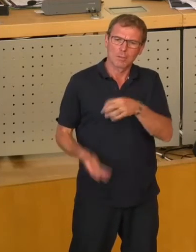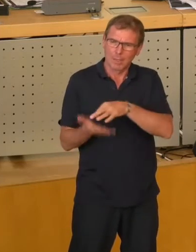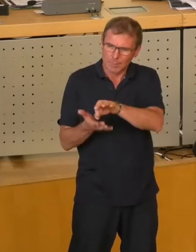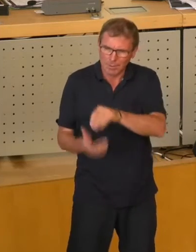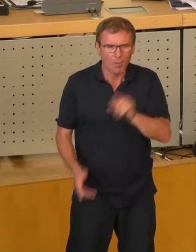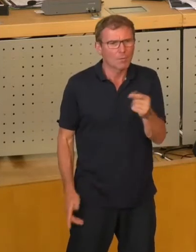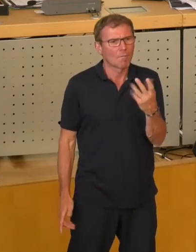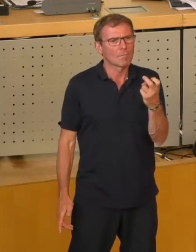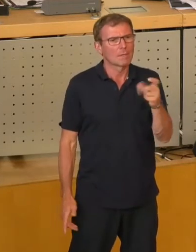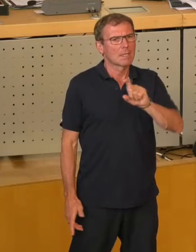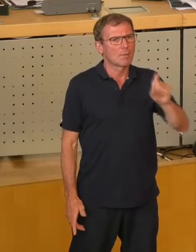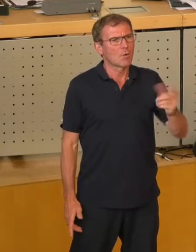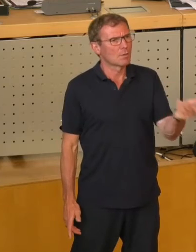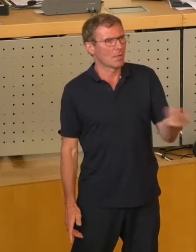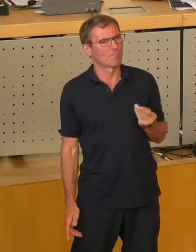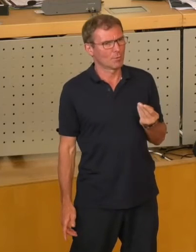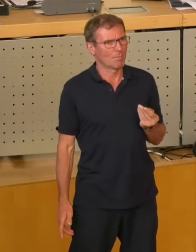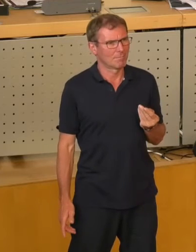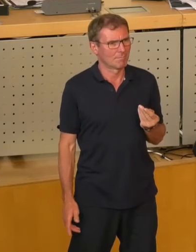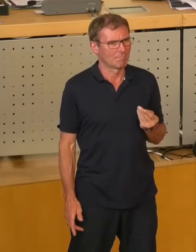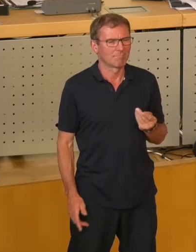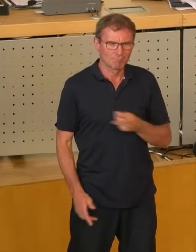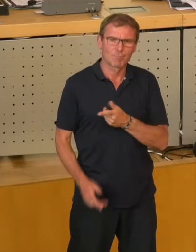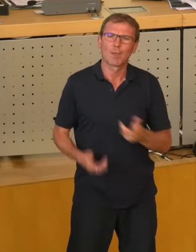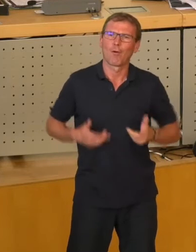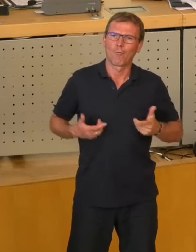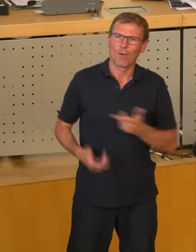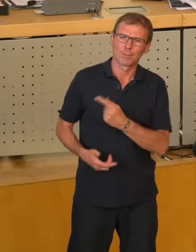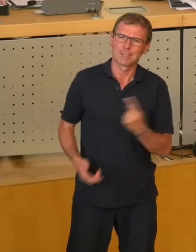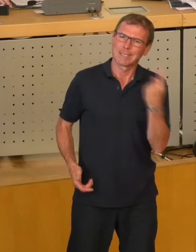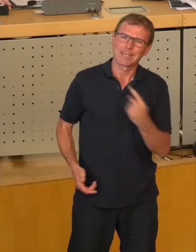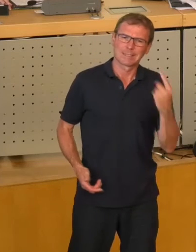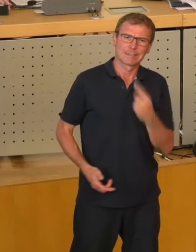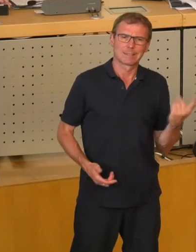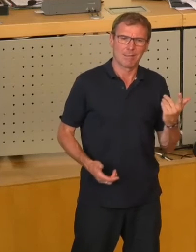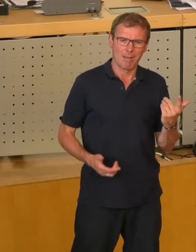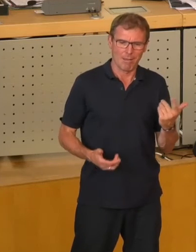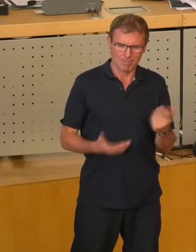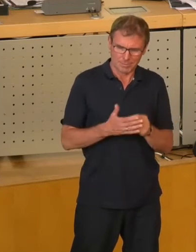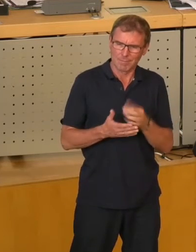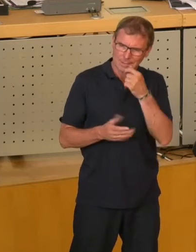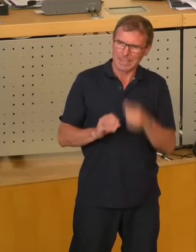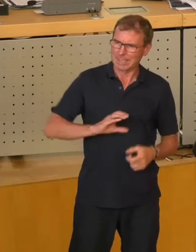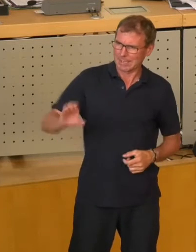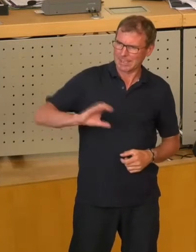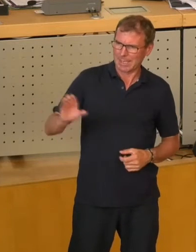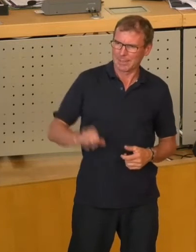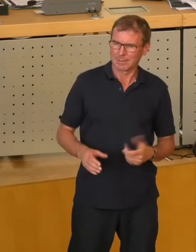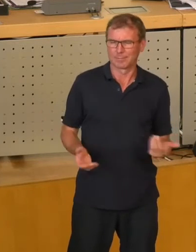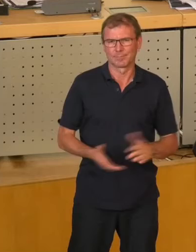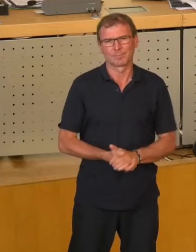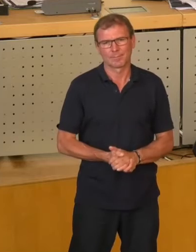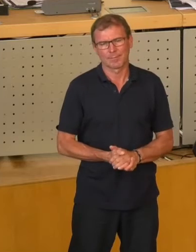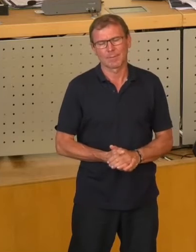Millionen bekommen. Also ich glaube, die freuen sich jeden einzelnen Tag ein Loch in den Bauch.